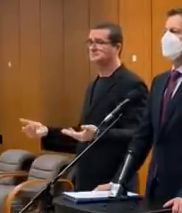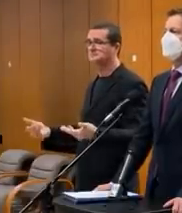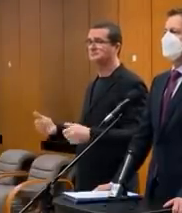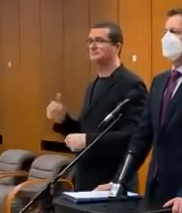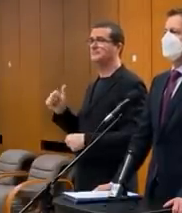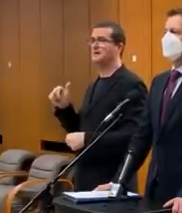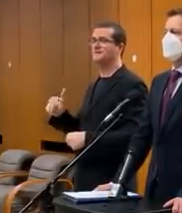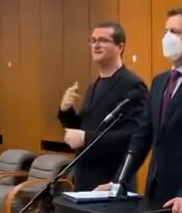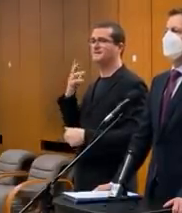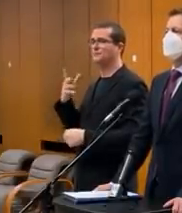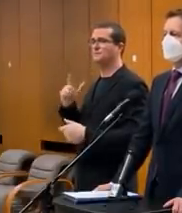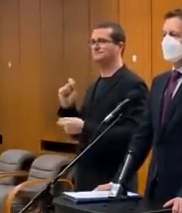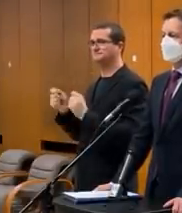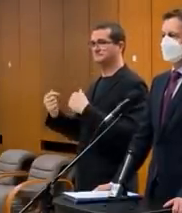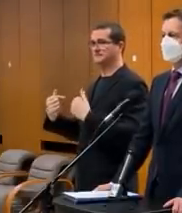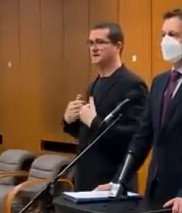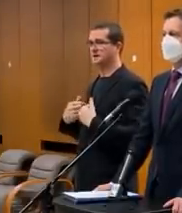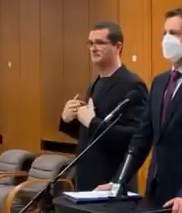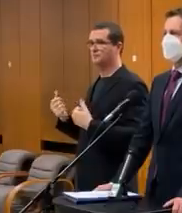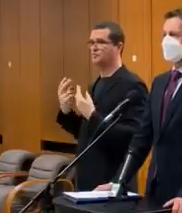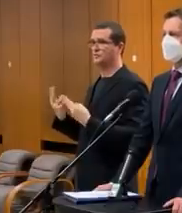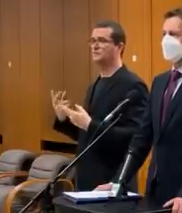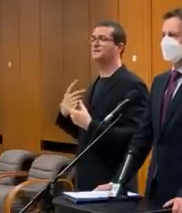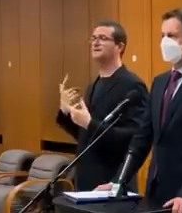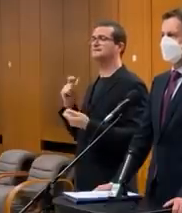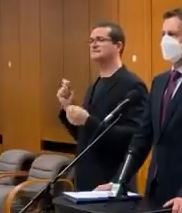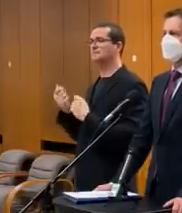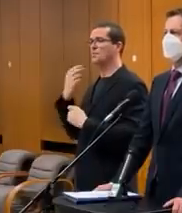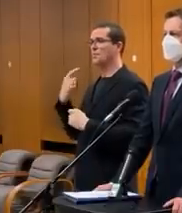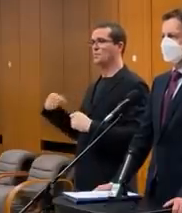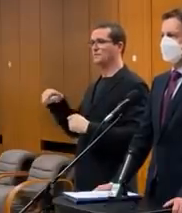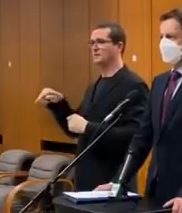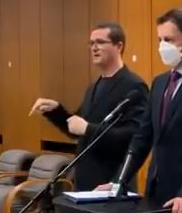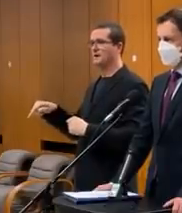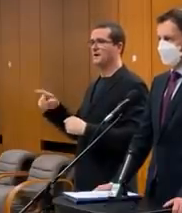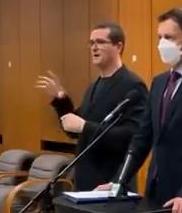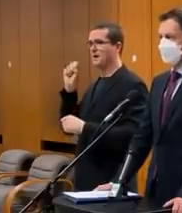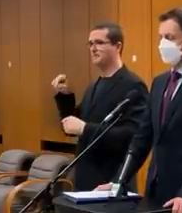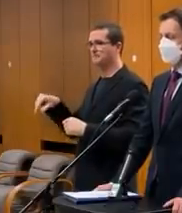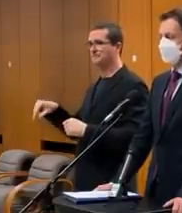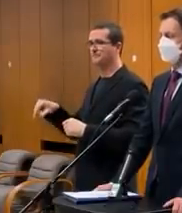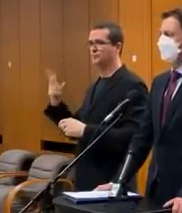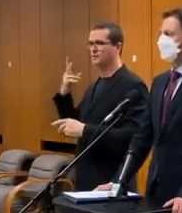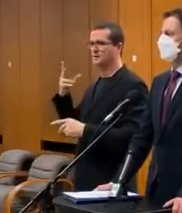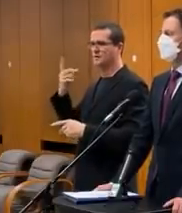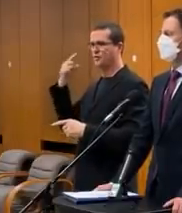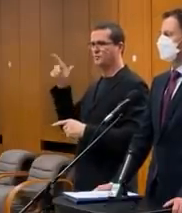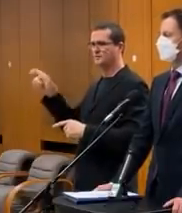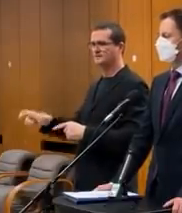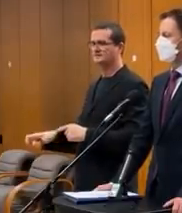Hlavné je, že nebudem to prehnúcovať ja. To je dôležité, aby to prehnúcovali ľudia, ktorí tým parametrom rozumejú. Čiže opäť to bude